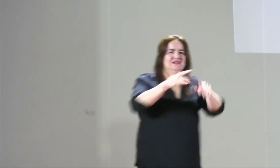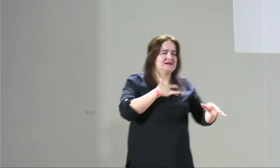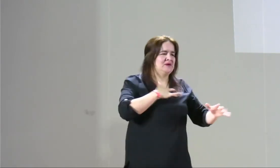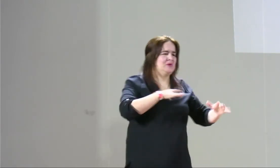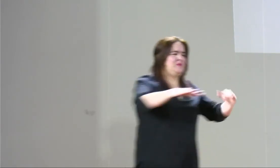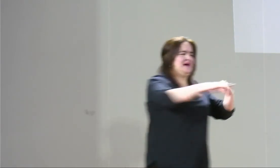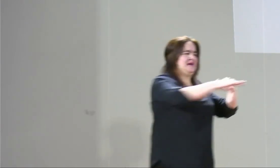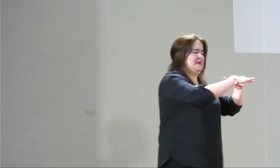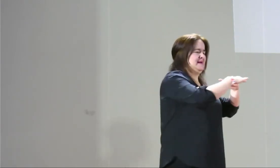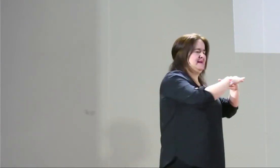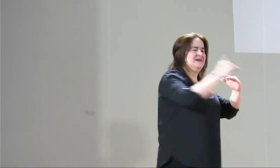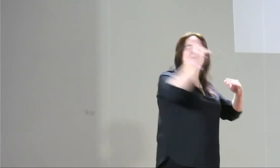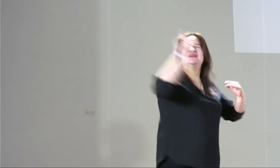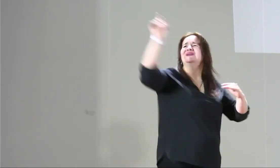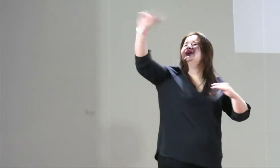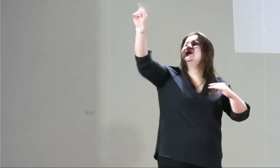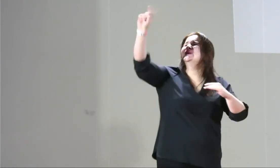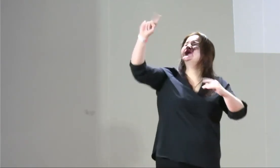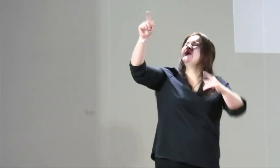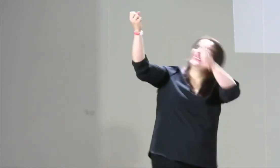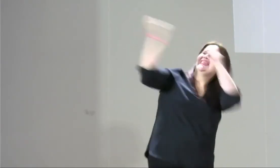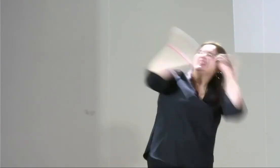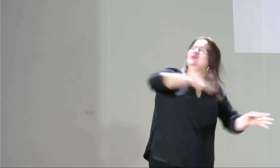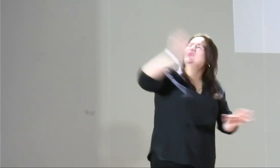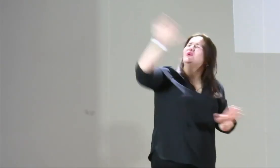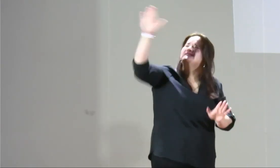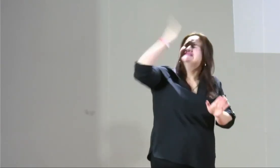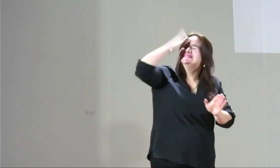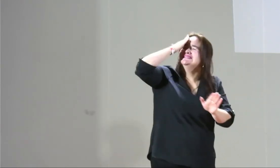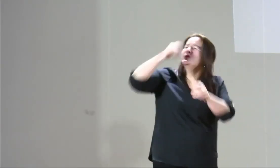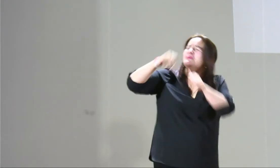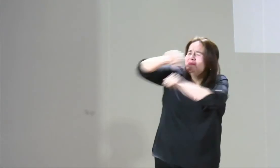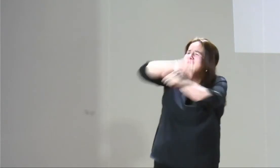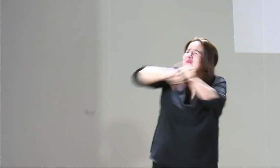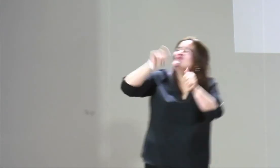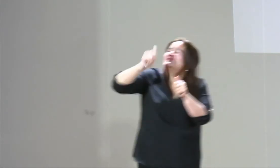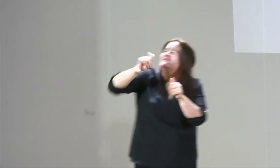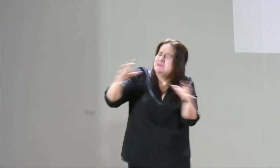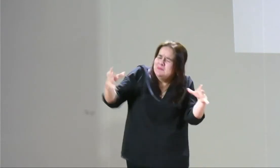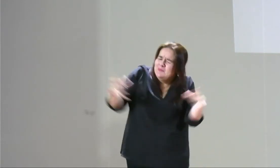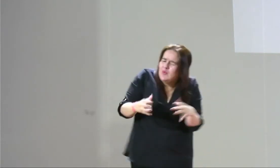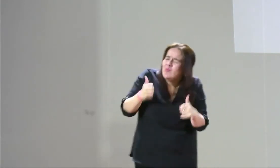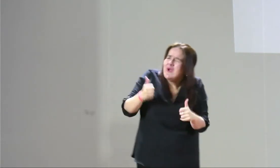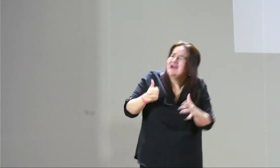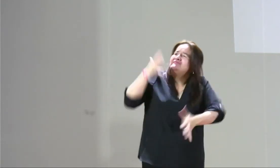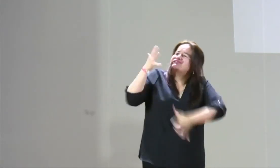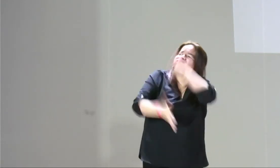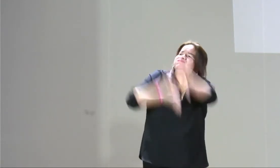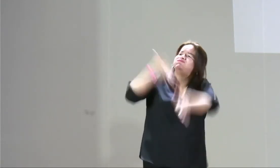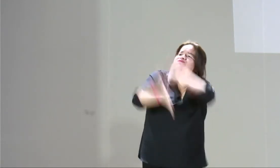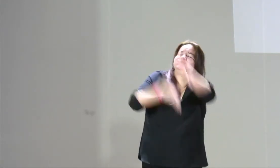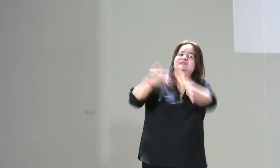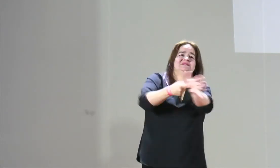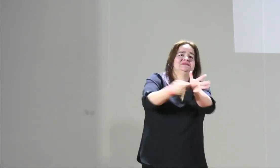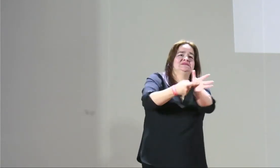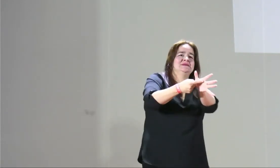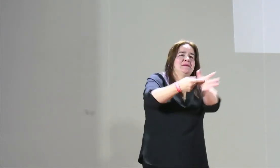discapacidad física, por ejemplo. Tenemos diferentes necesidades, no podemos estar todas en una misma bolsa. Sí, yo entiendo que hay que hacer un